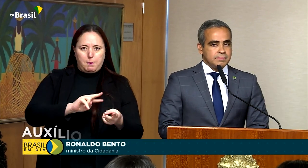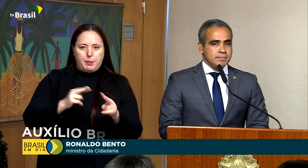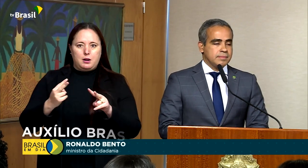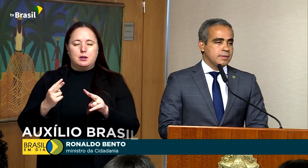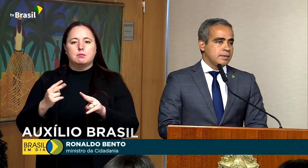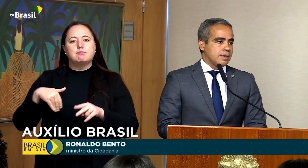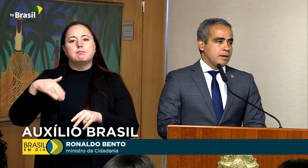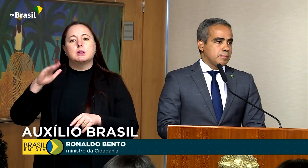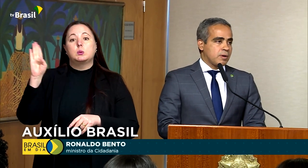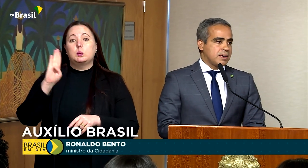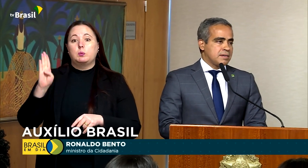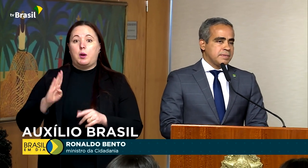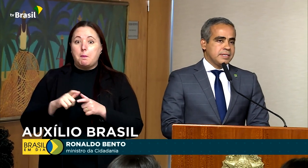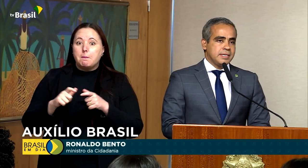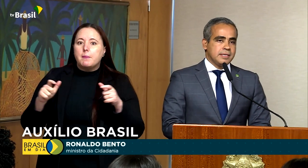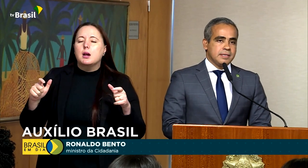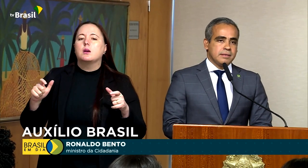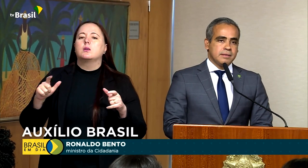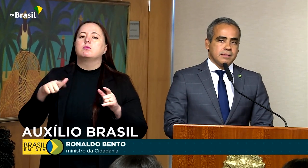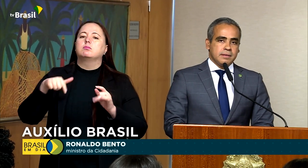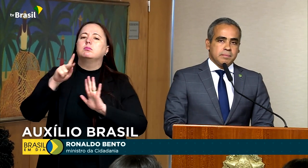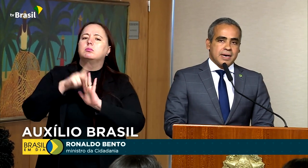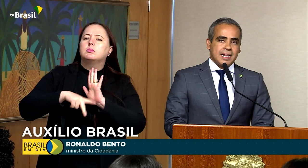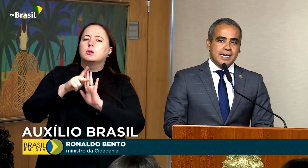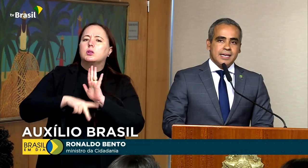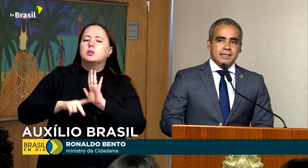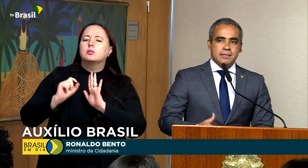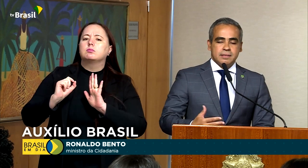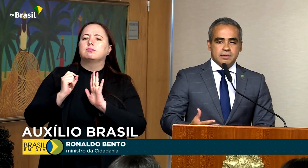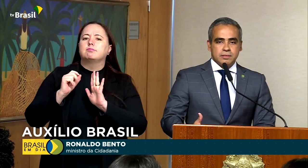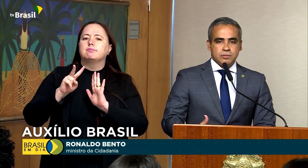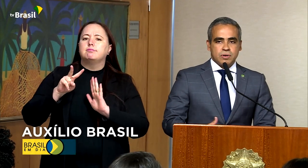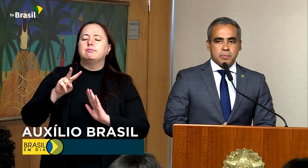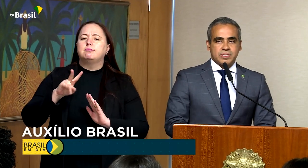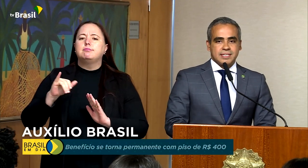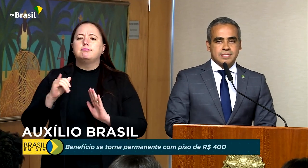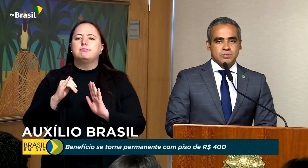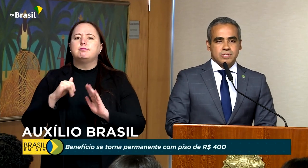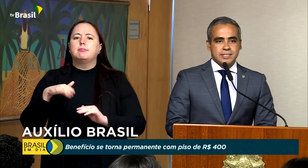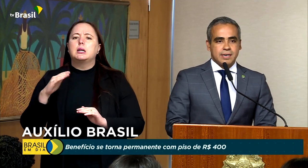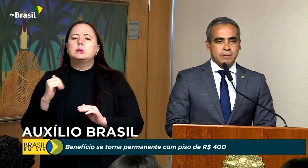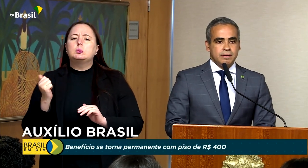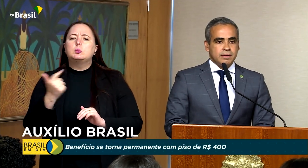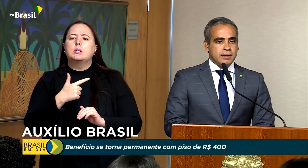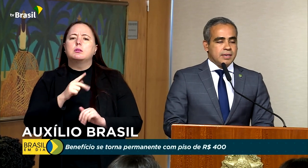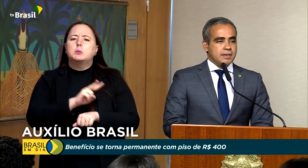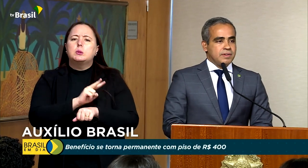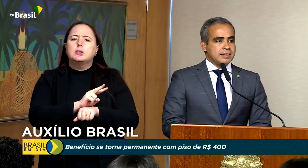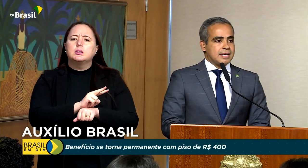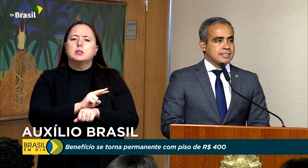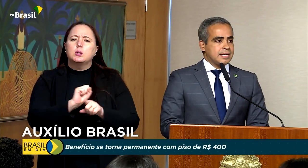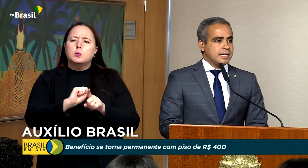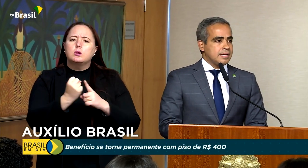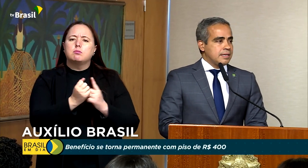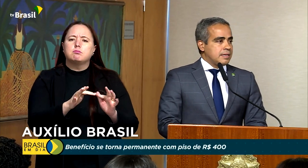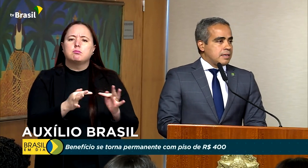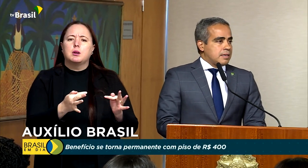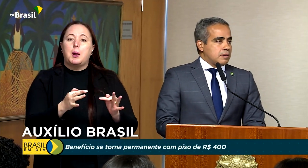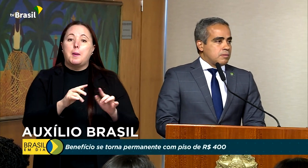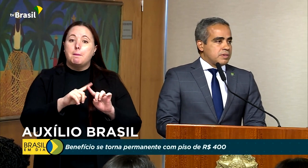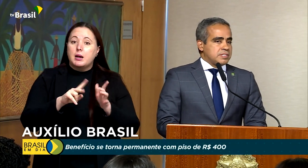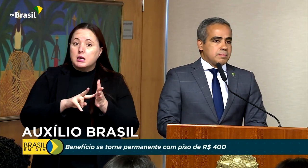país é um programa que, para além de uma proteção social, ele vem trazer